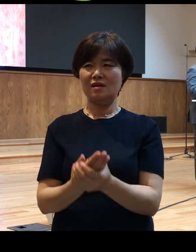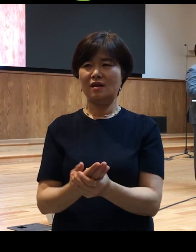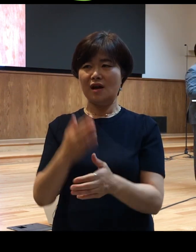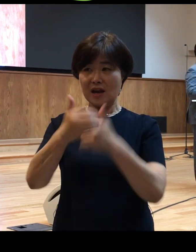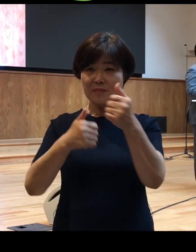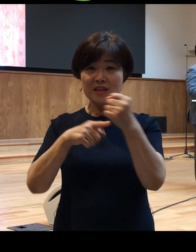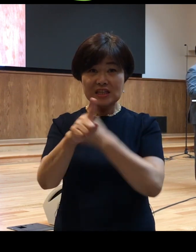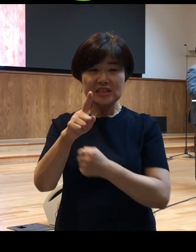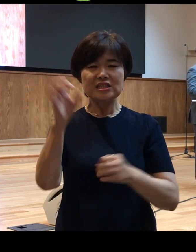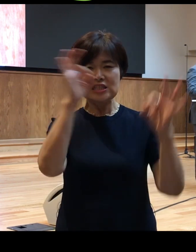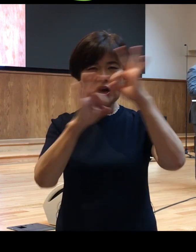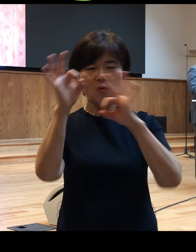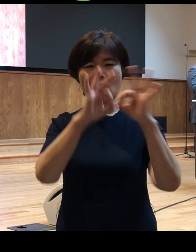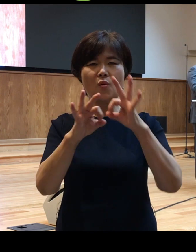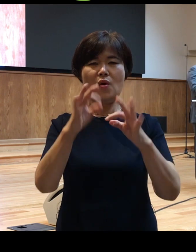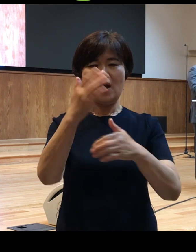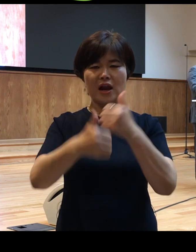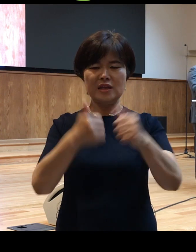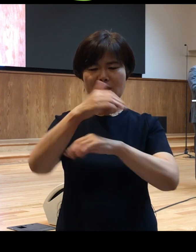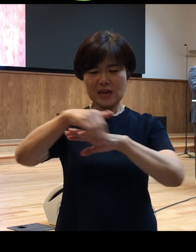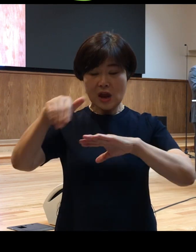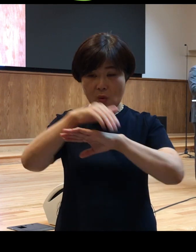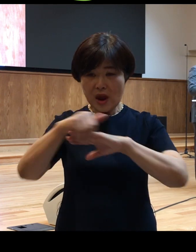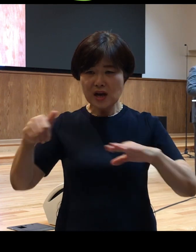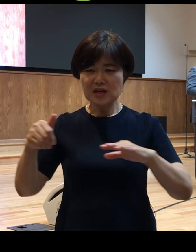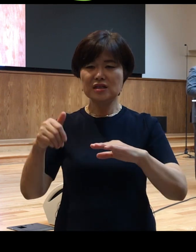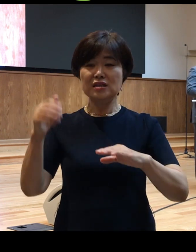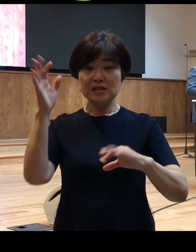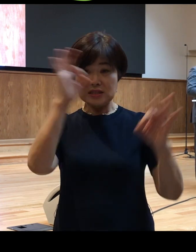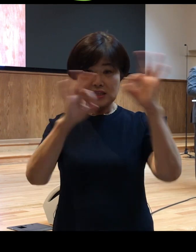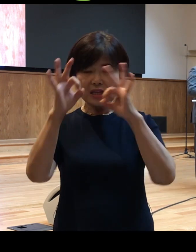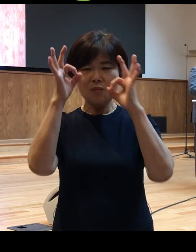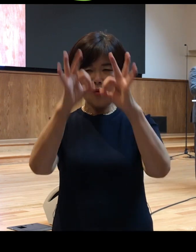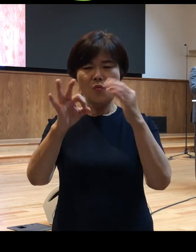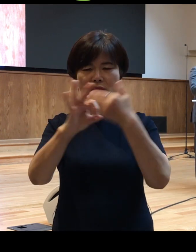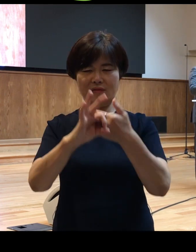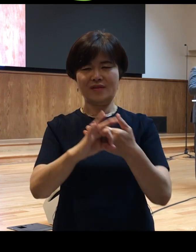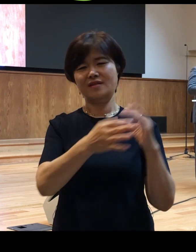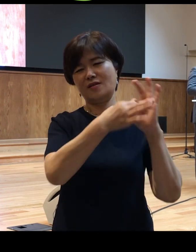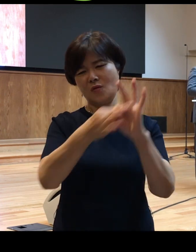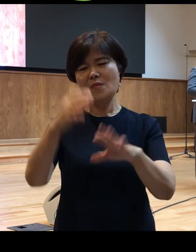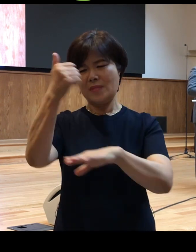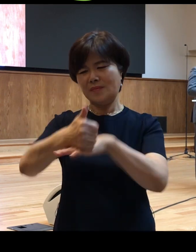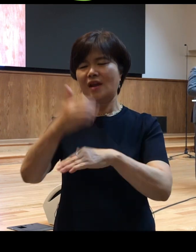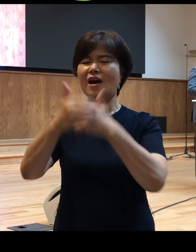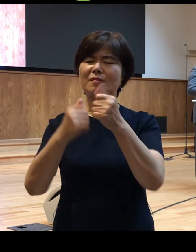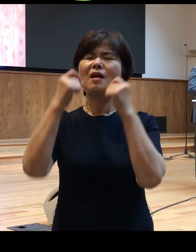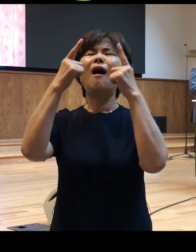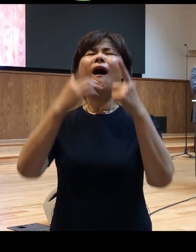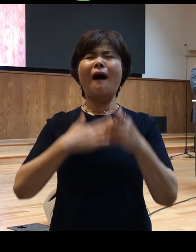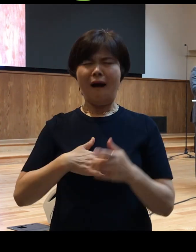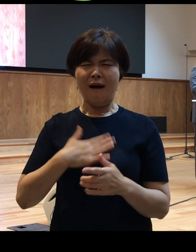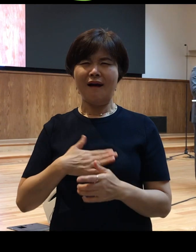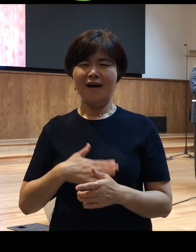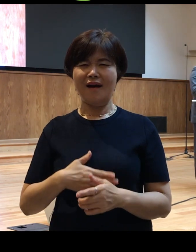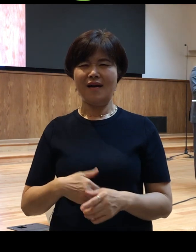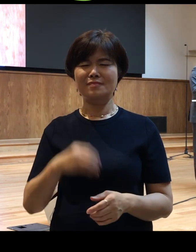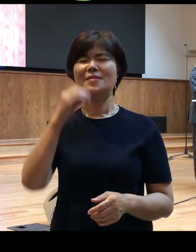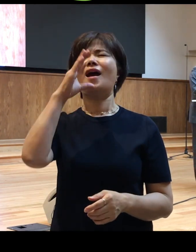구하고 하나님의 계획을 구하다 보면 하나님께서 깨닫게 하실 것입니다 성령의 음성을 듣게 하실